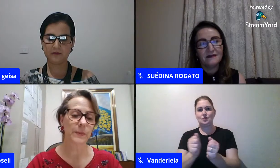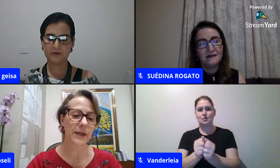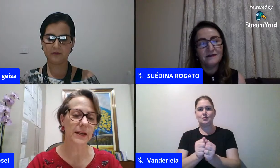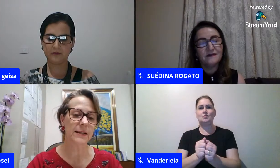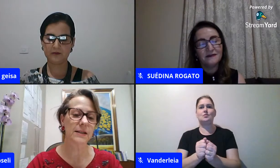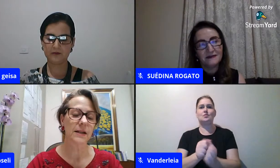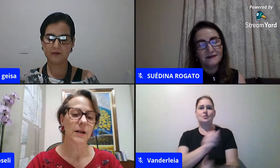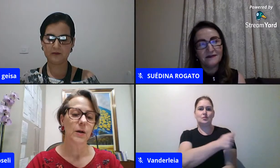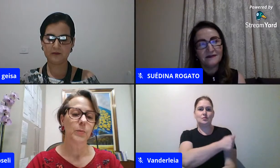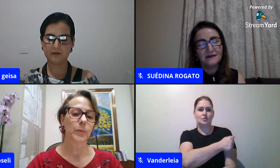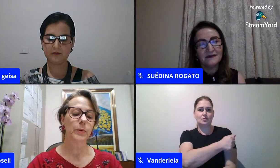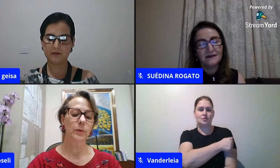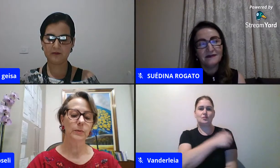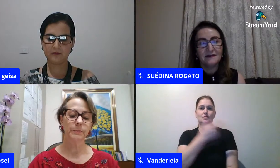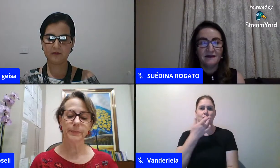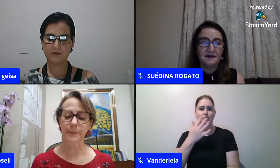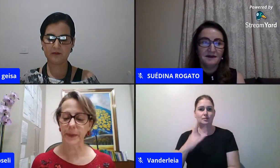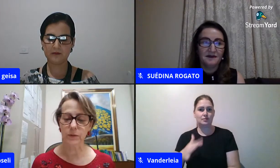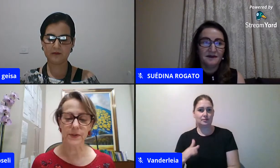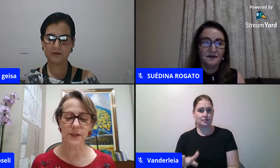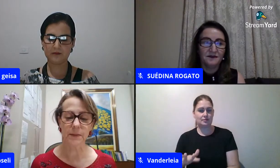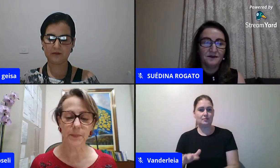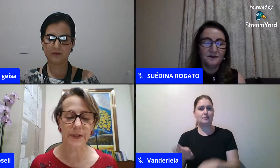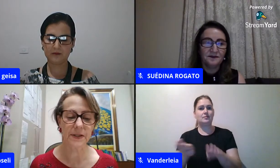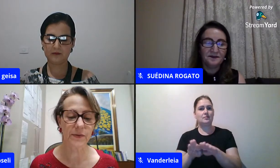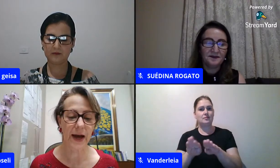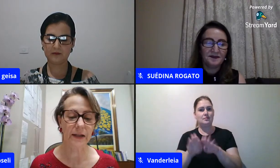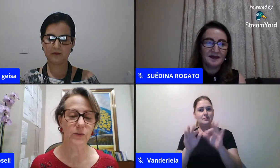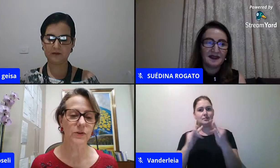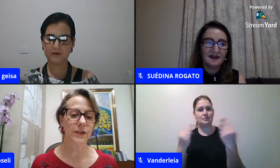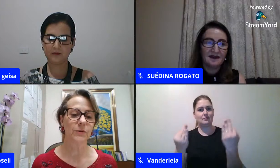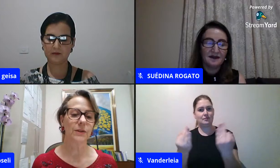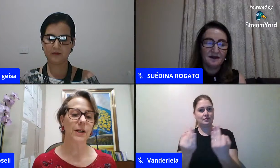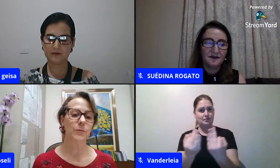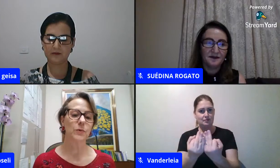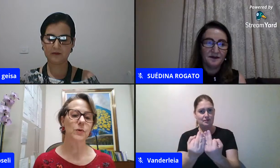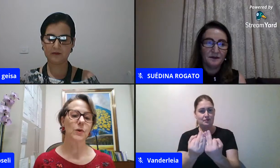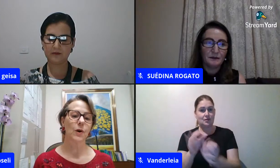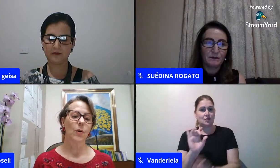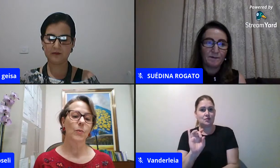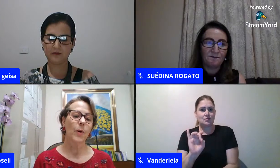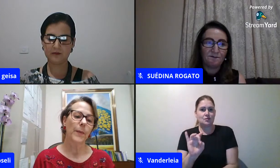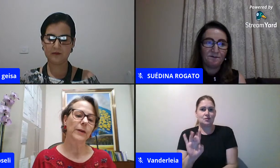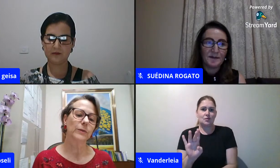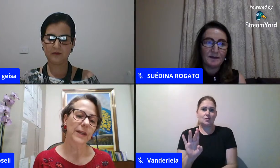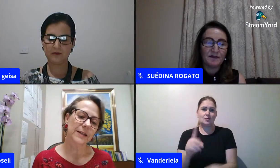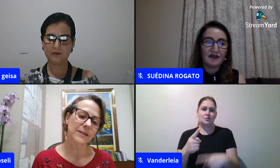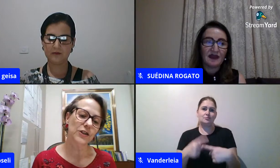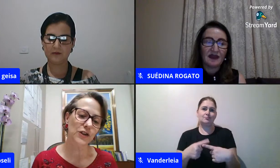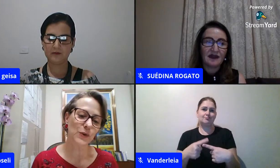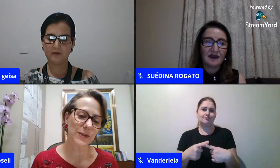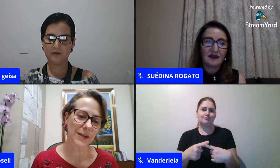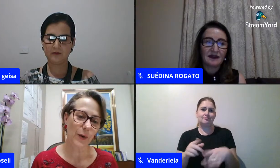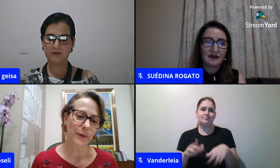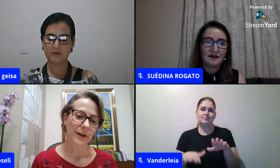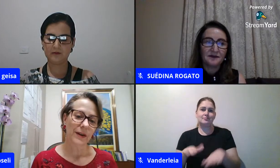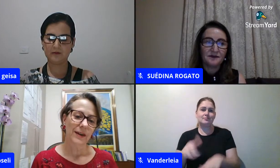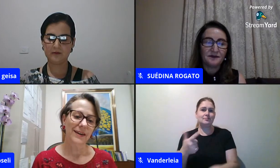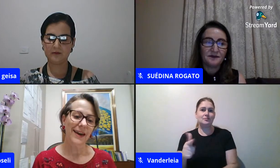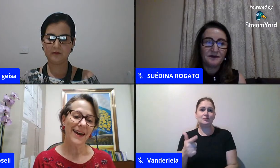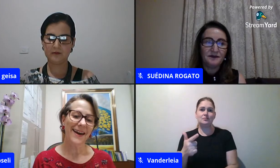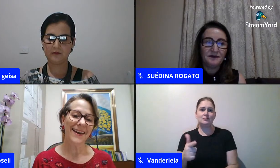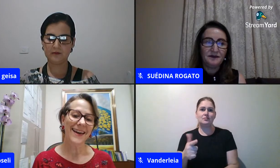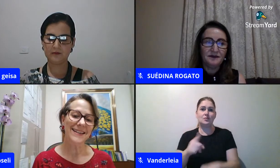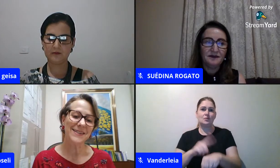com as famílias por pelo simples fato de não termos um momento desse de discussão